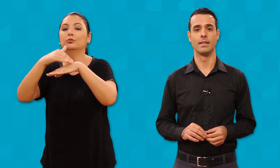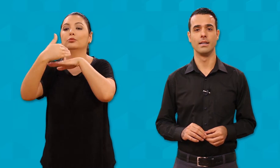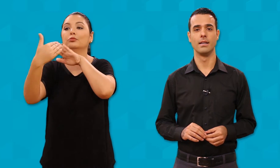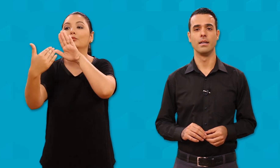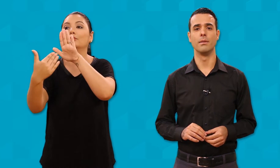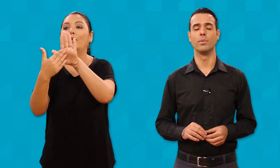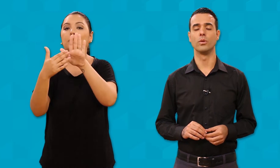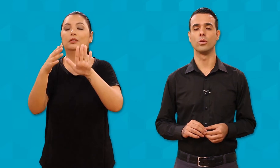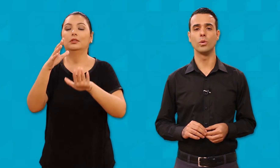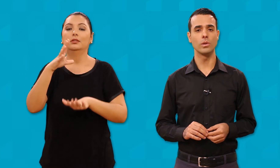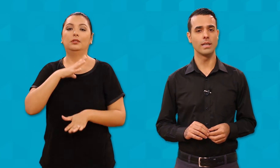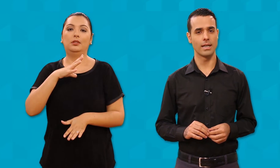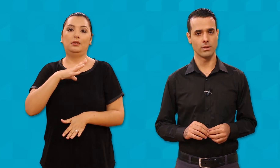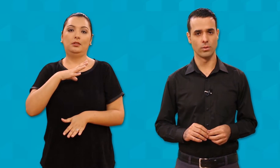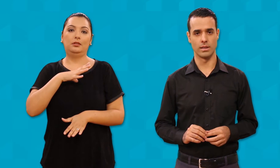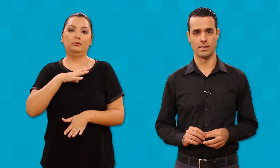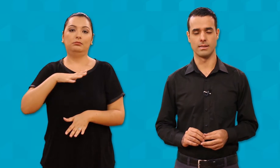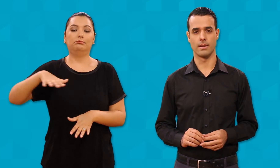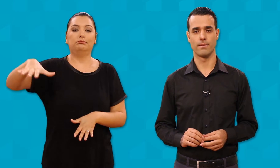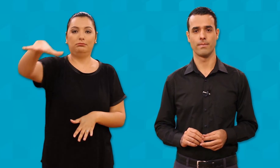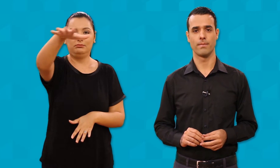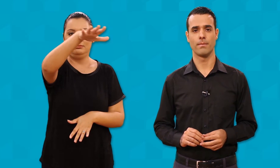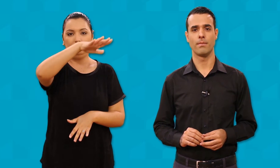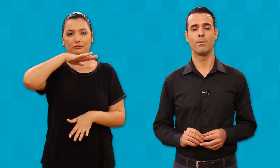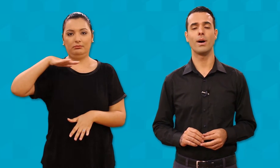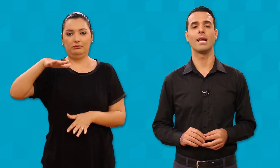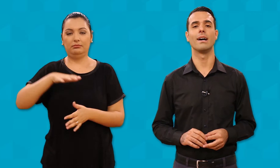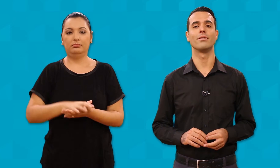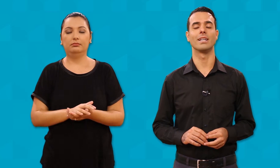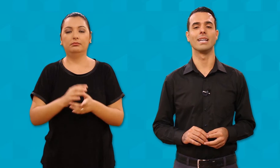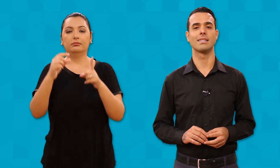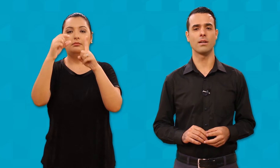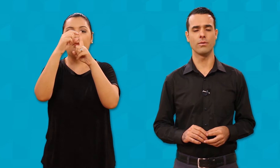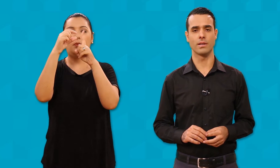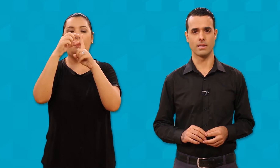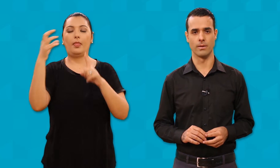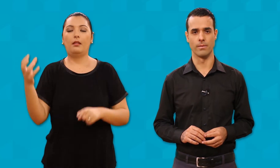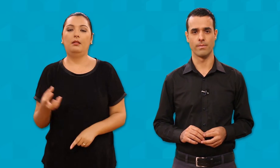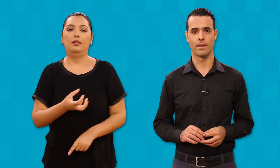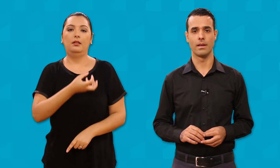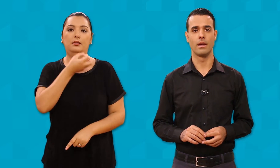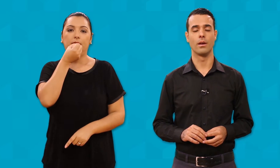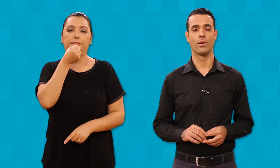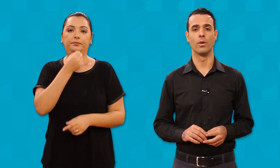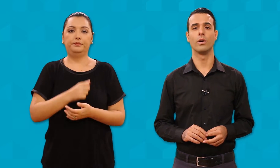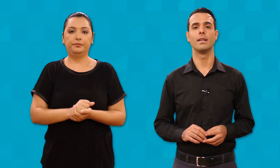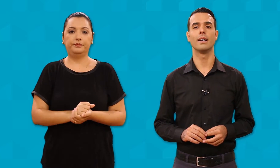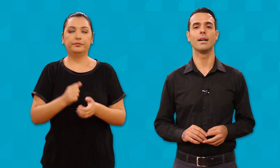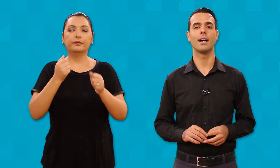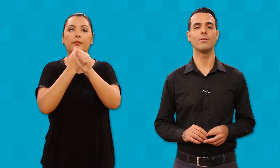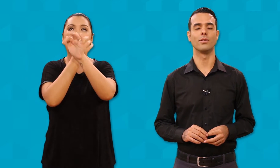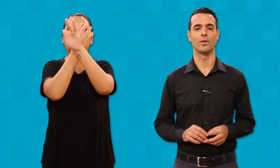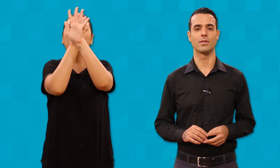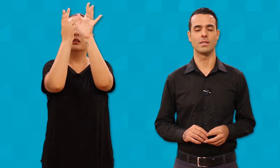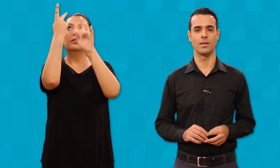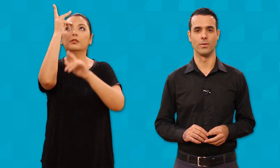e por toda a redondeza. Palavra da salvação. Glória a vós, Senhor.